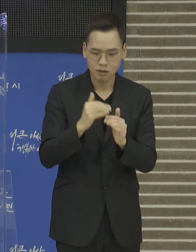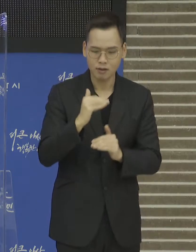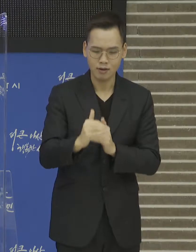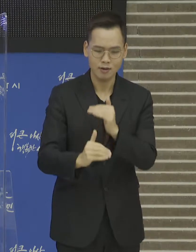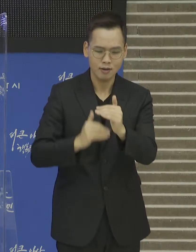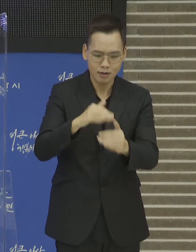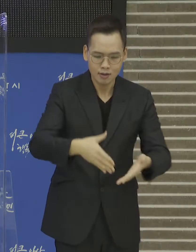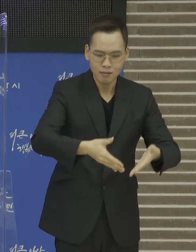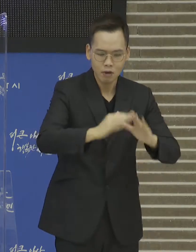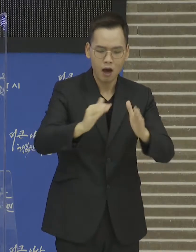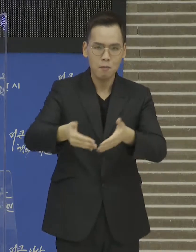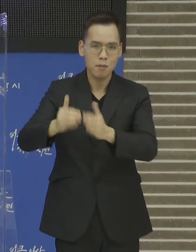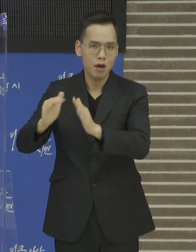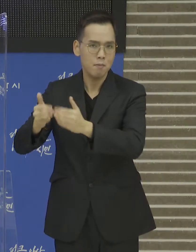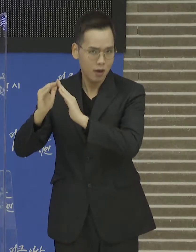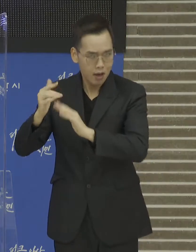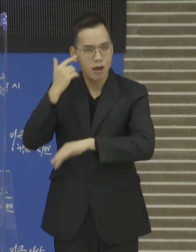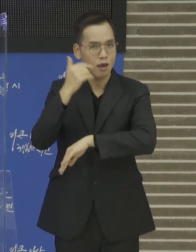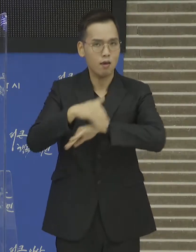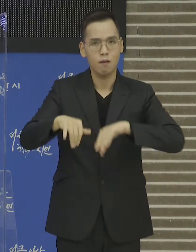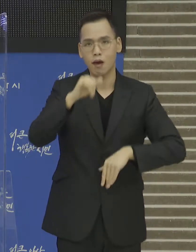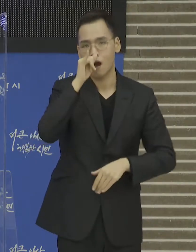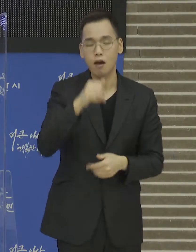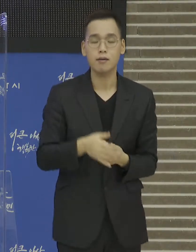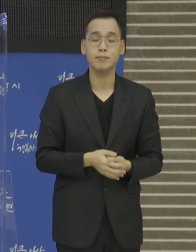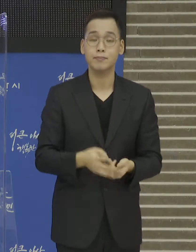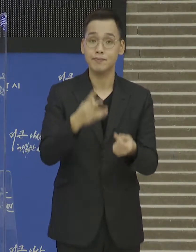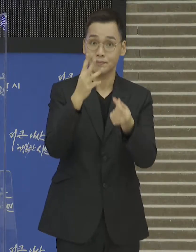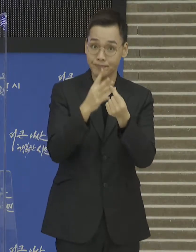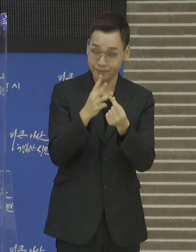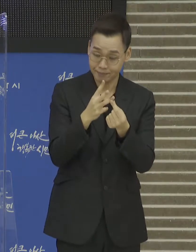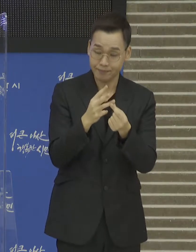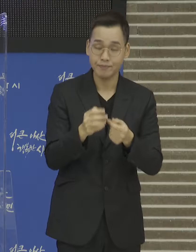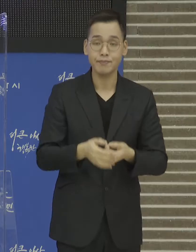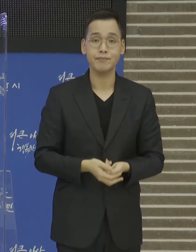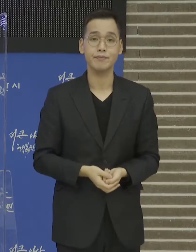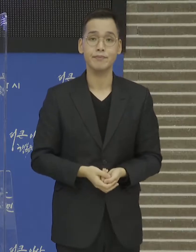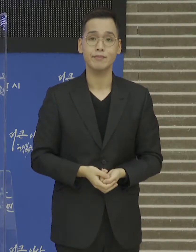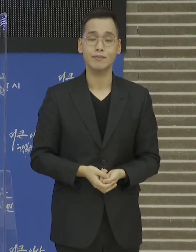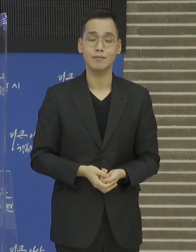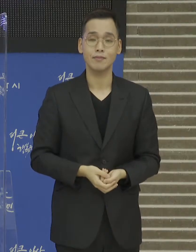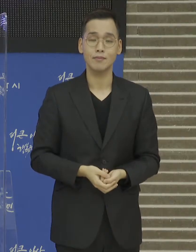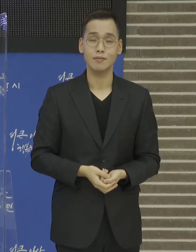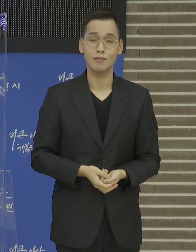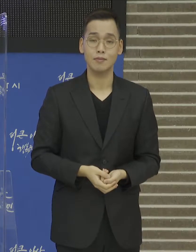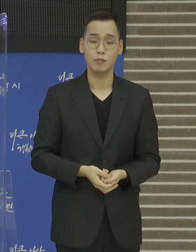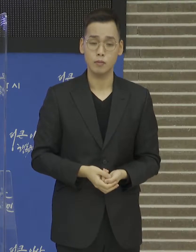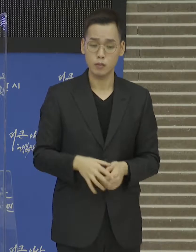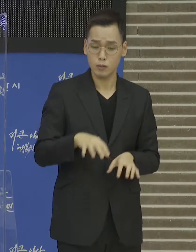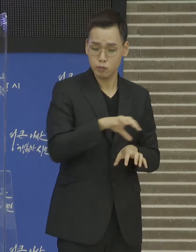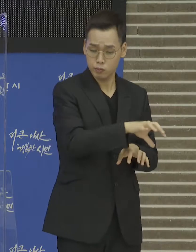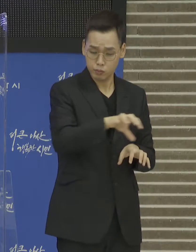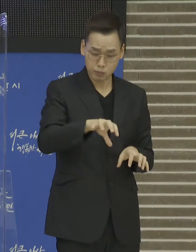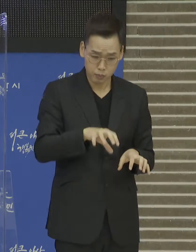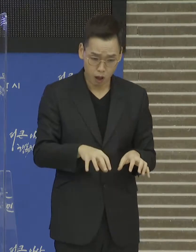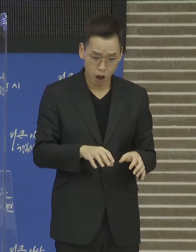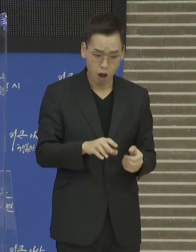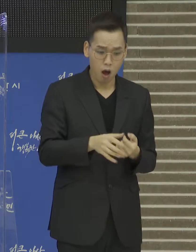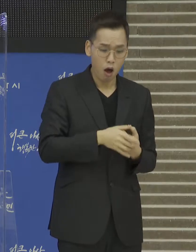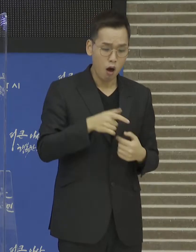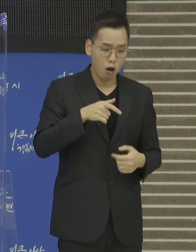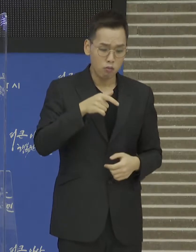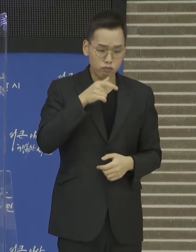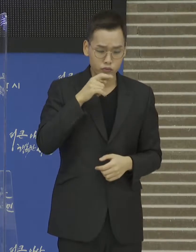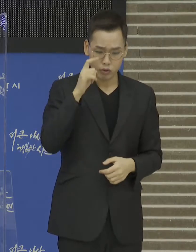준공 예정입니다. 세 번째 하수 발로 정비 사업입니다. 지역 비열 발생하는 하수의